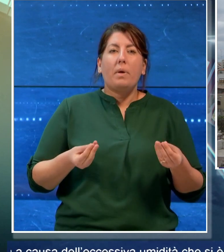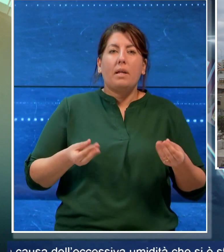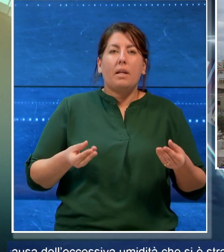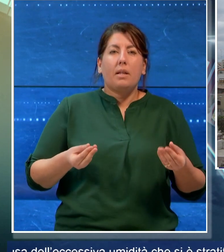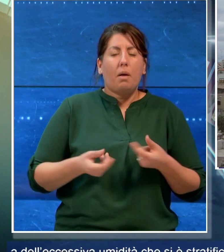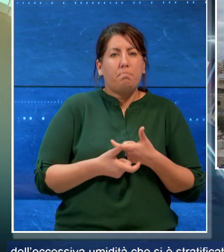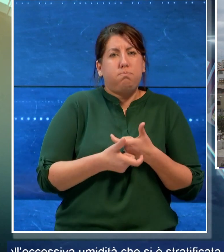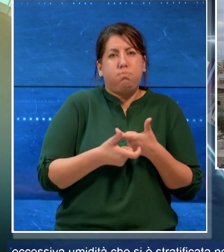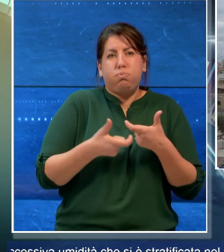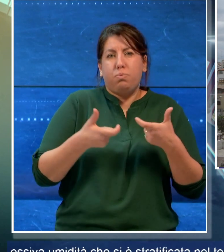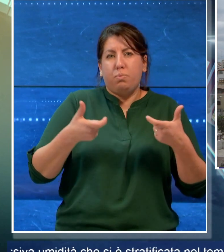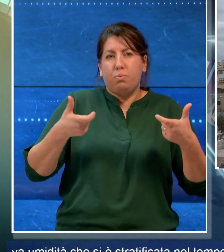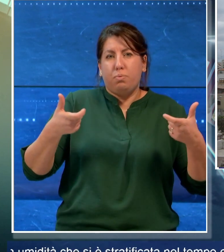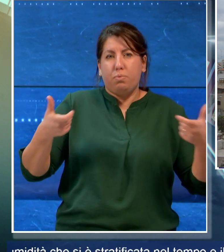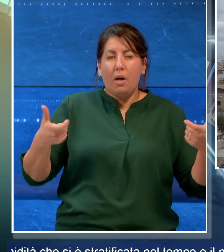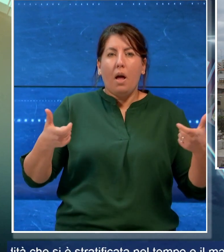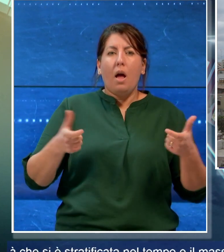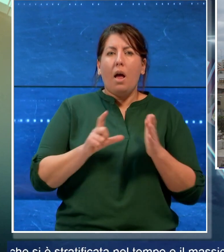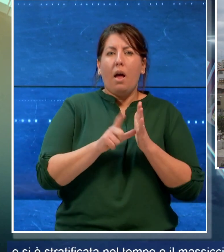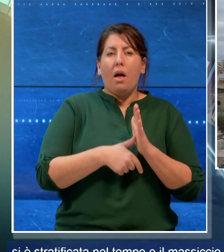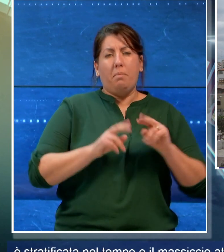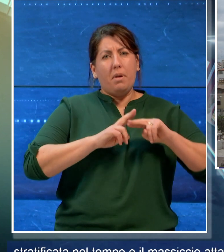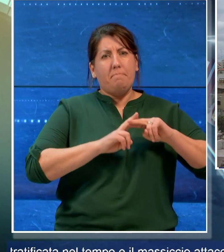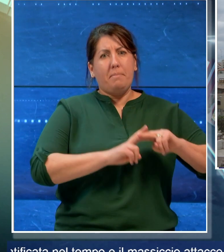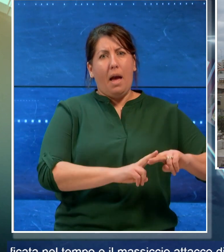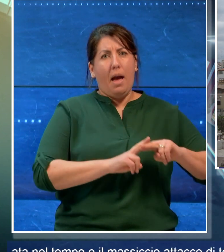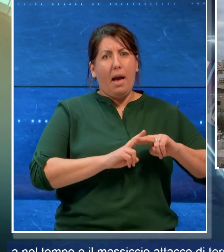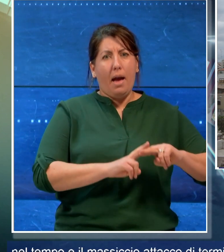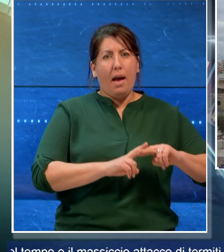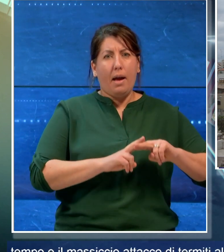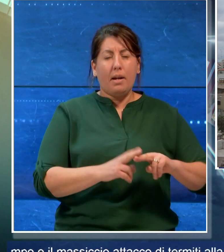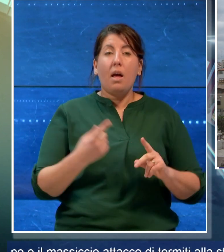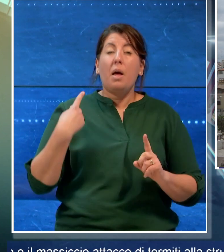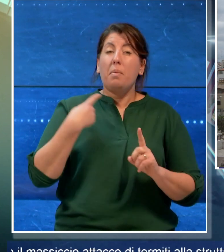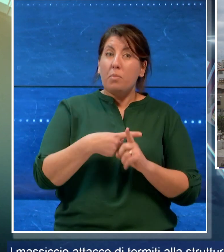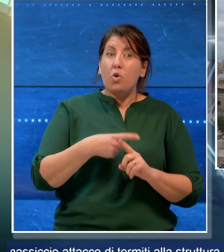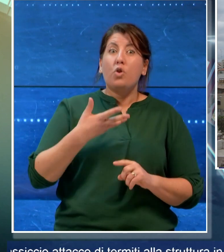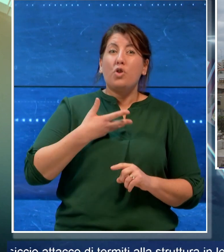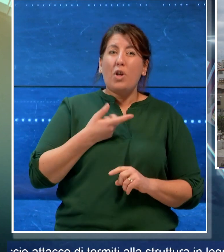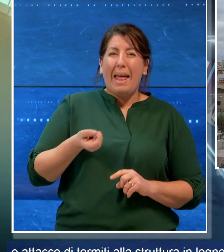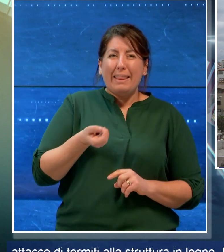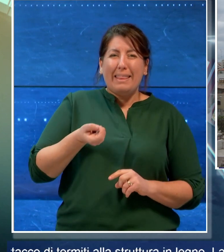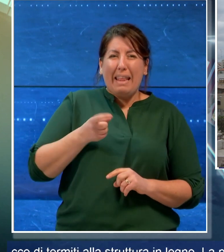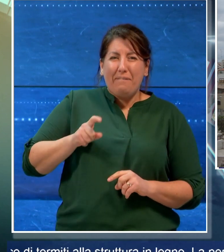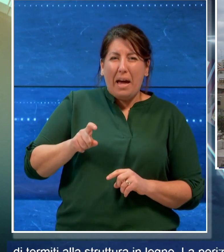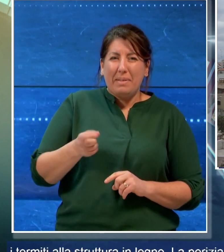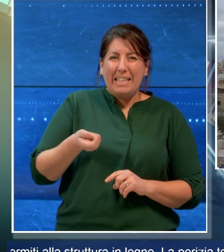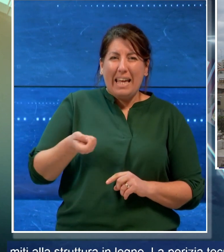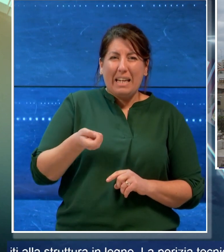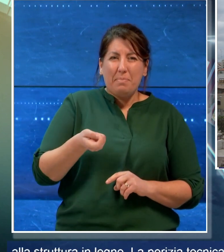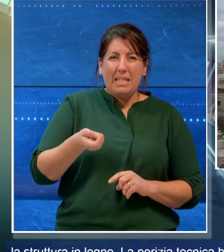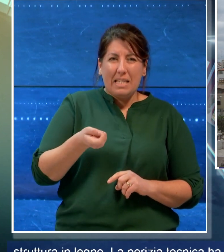che si è stratificata nel tempo e il massiccio attacco di termiti alla